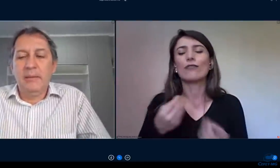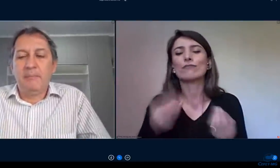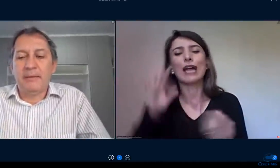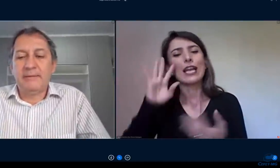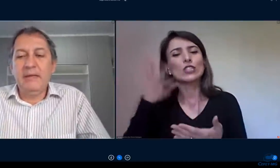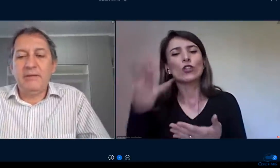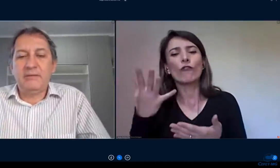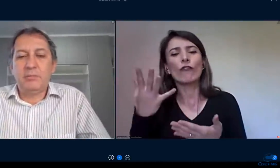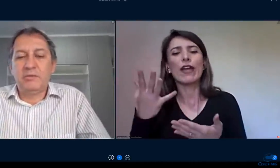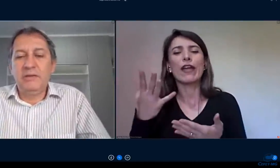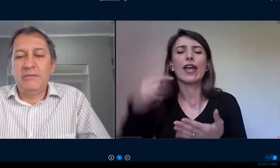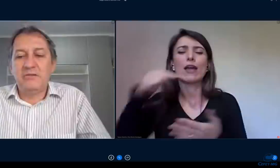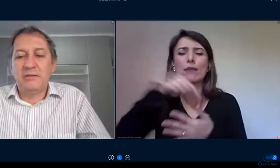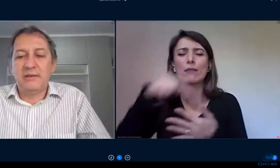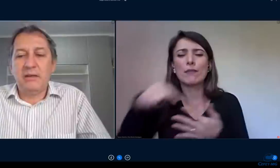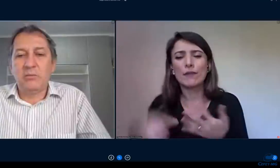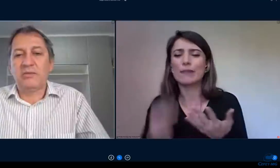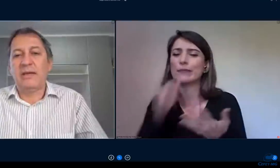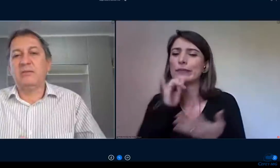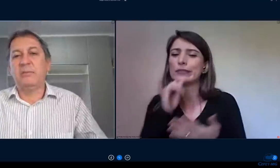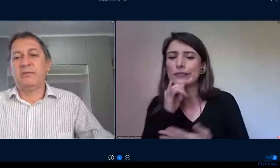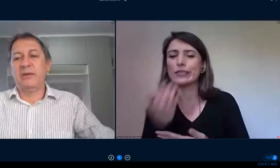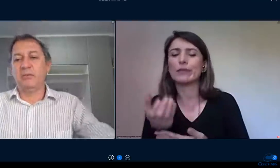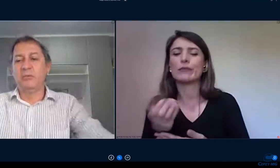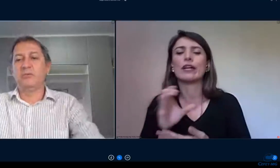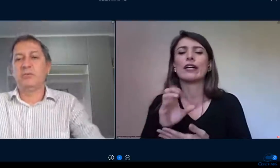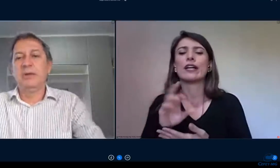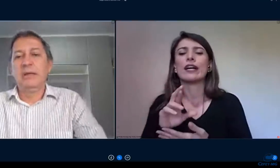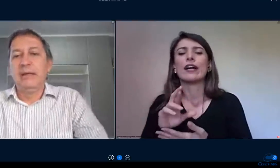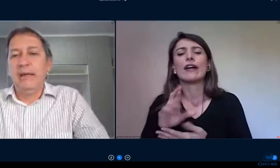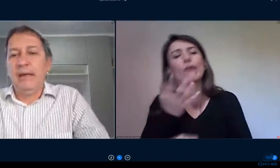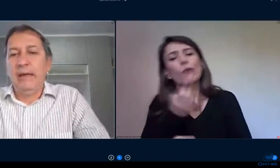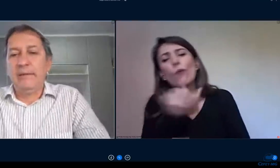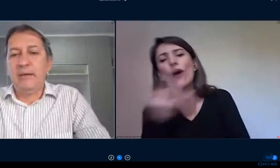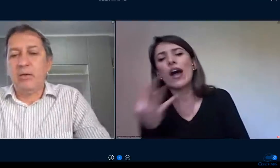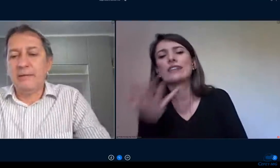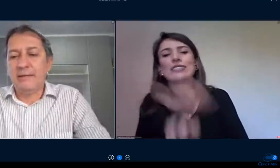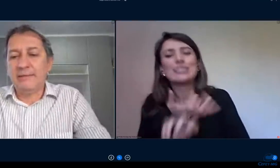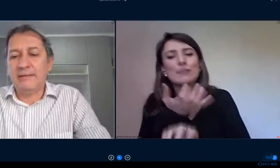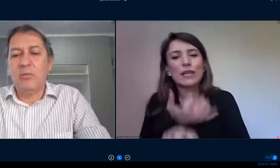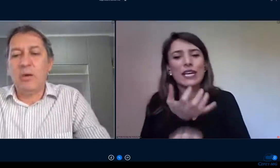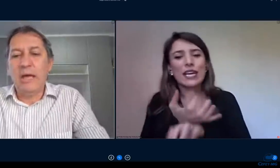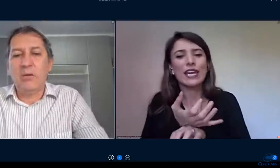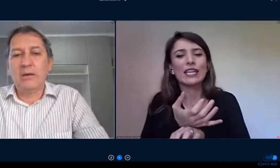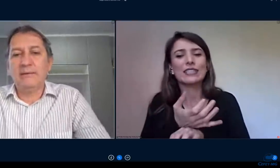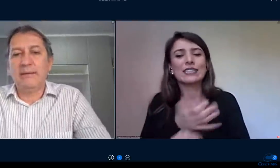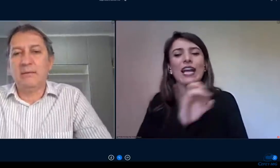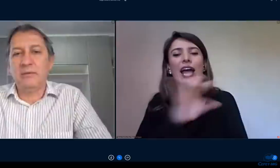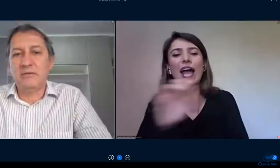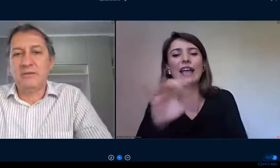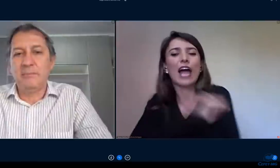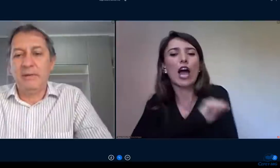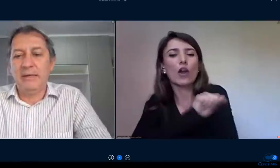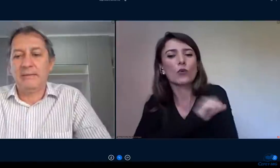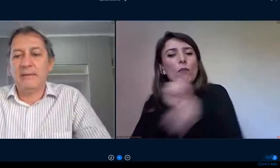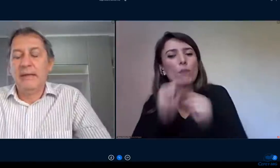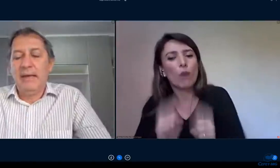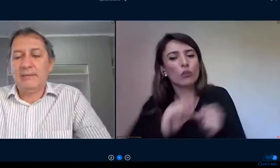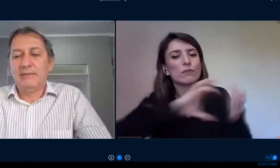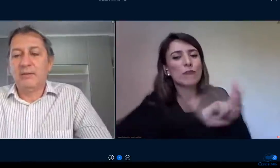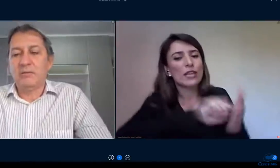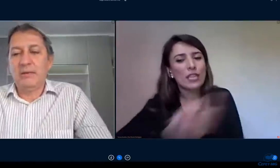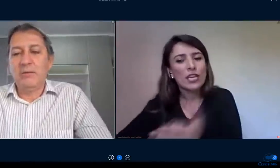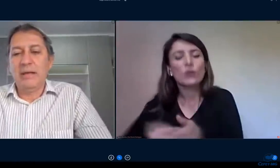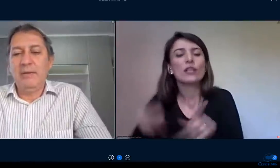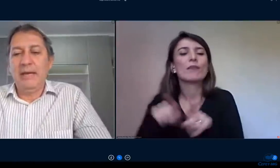passíveis possíveis de serem cursados pelos alunos da organização ou reorganização das disciplinas